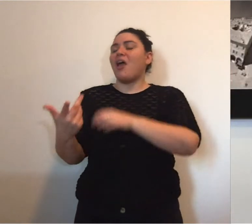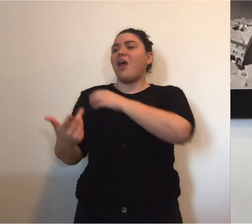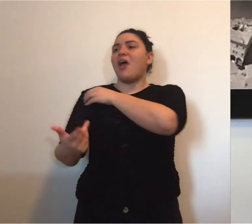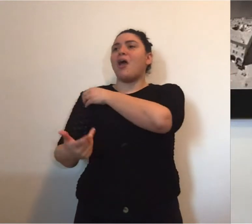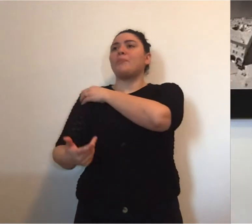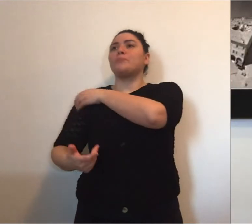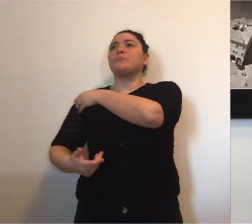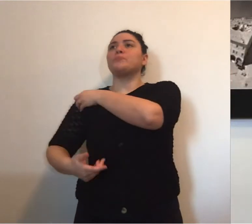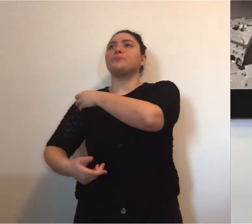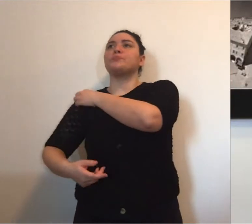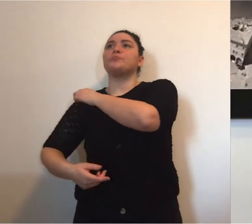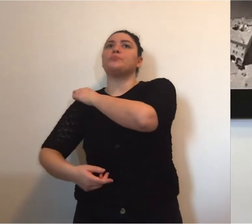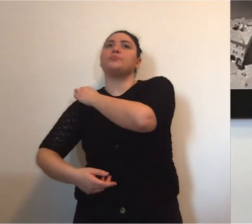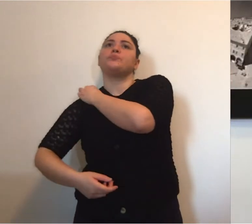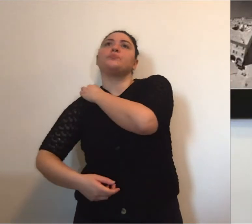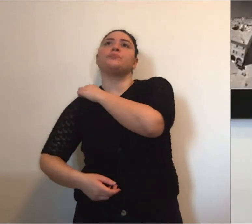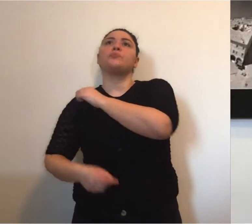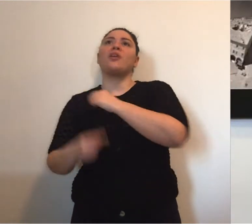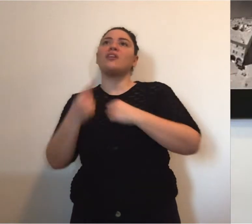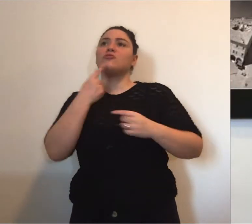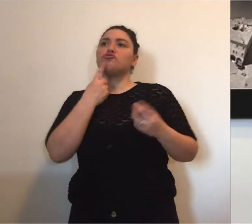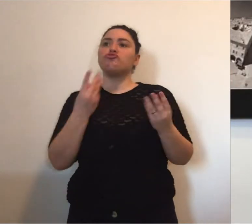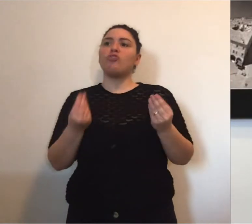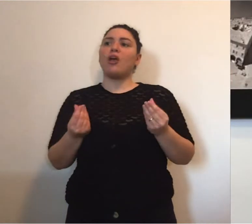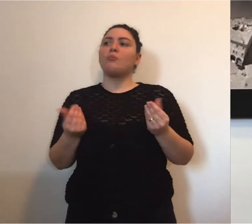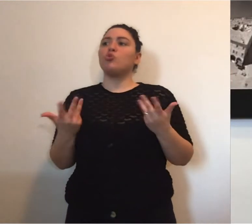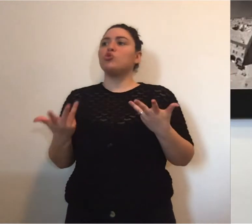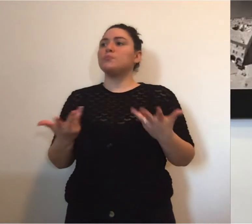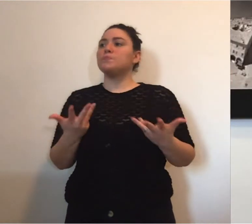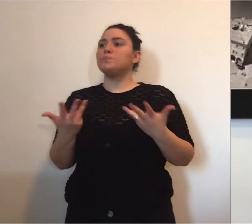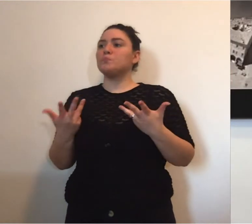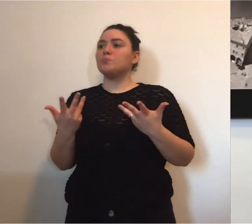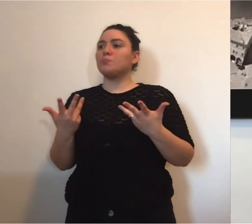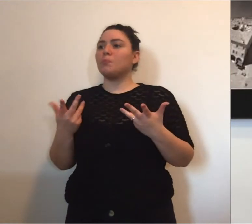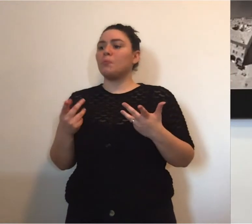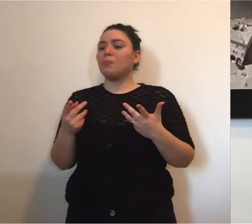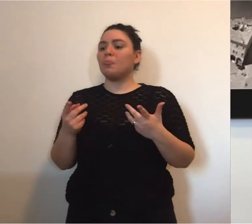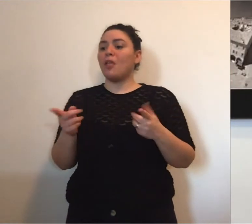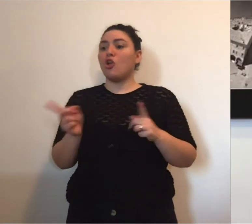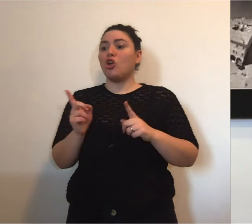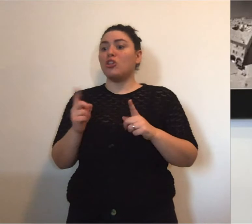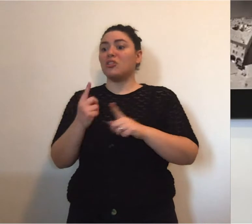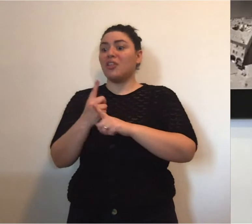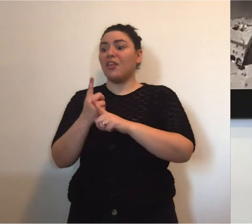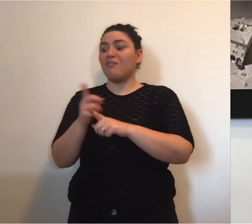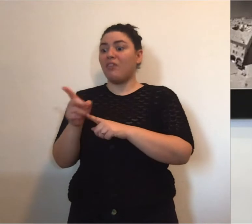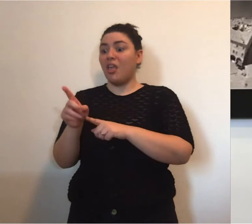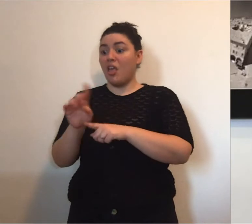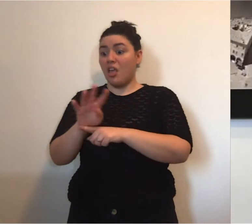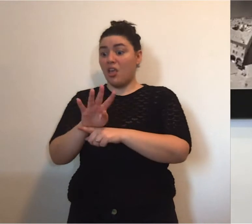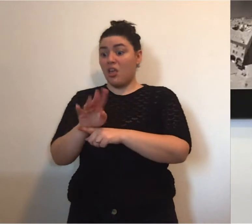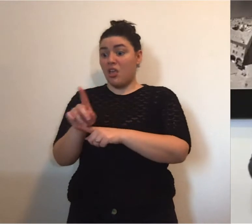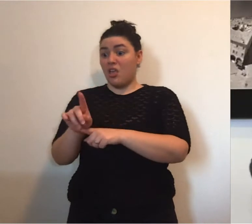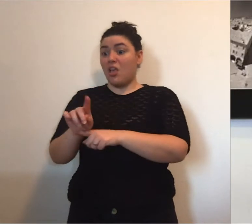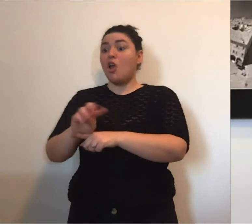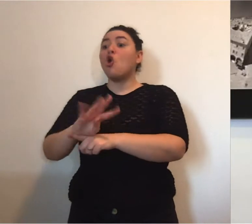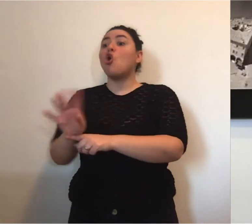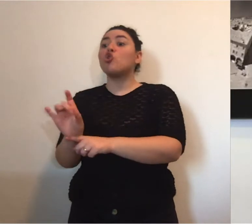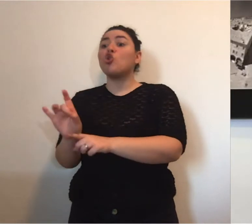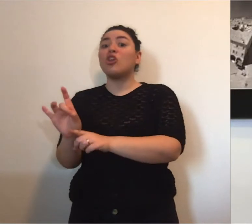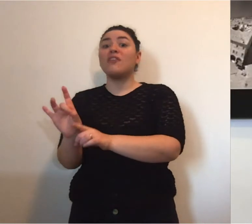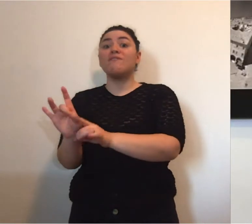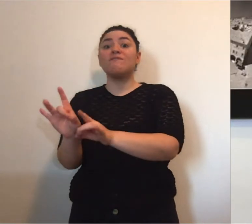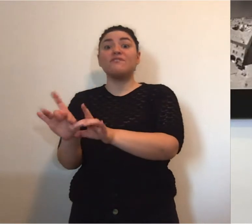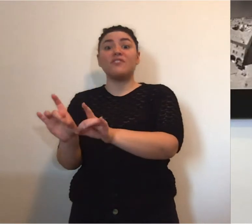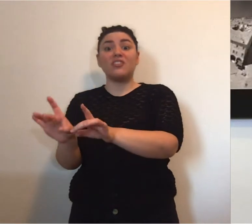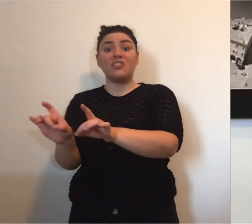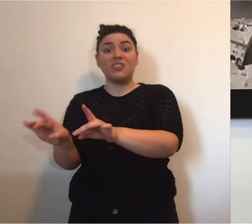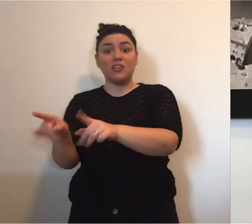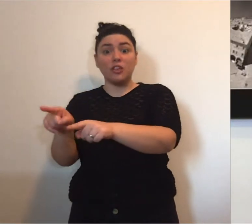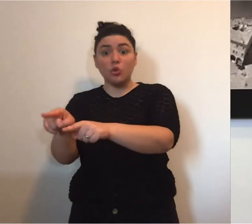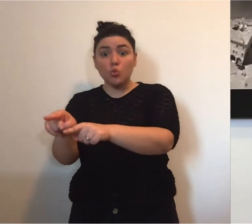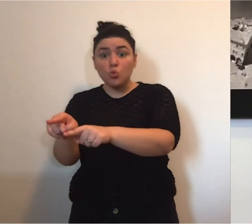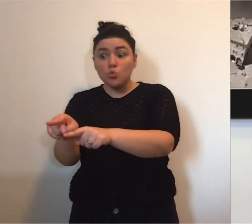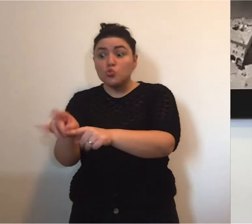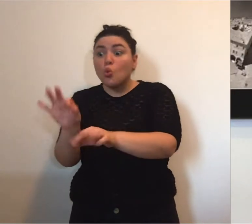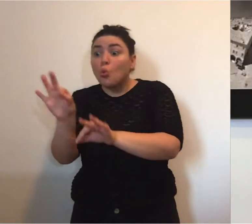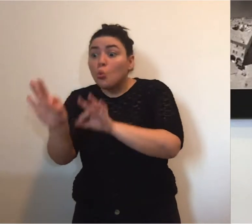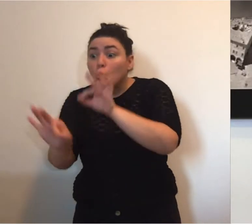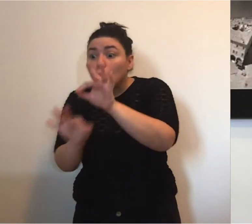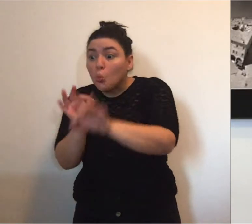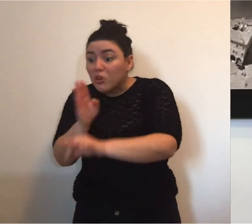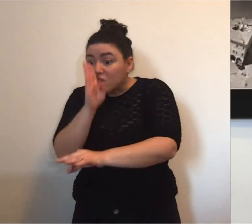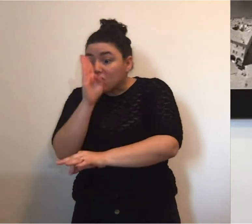dove, diciamo così, il tema invece è quello di non contrarre un'infezione perché si sta